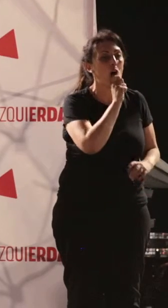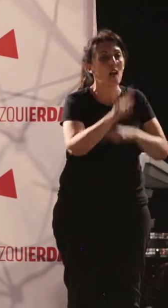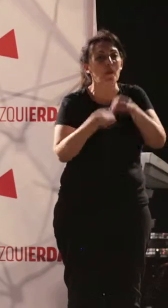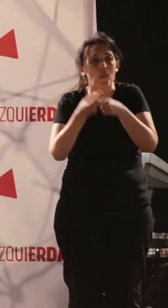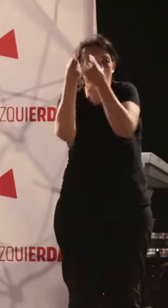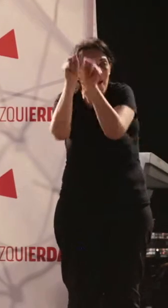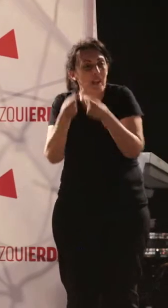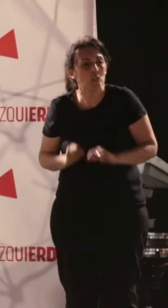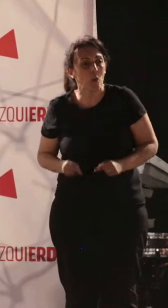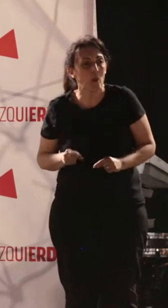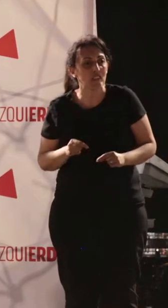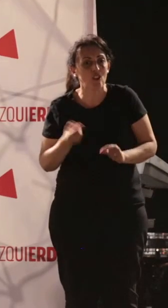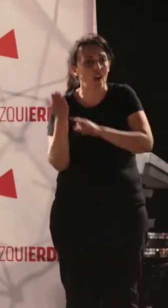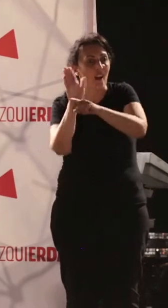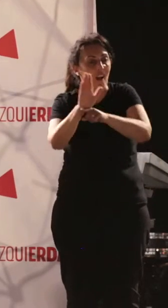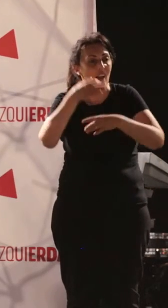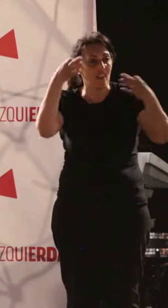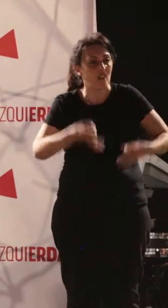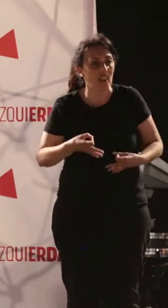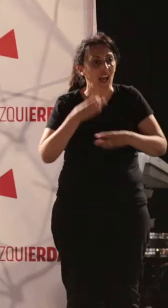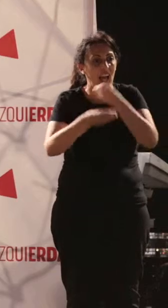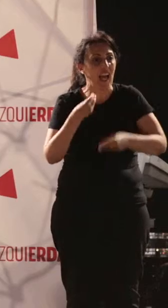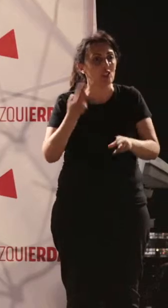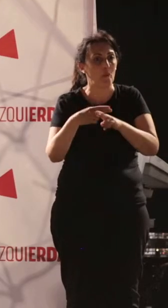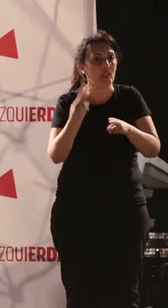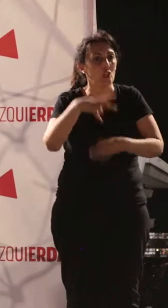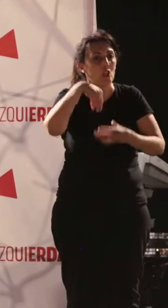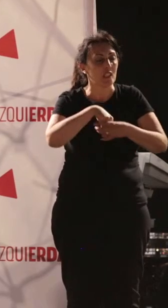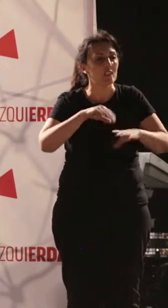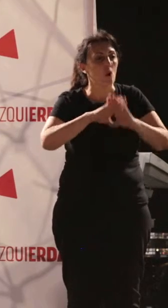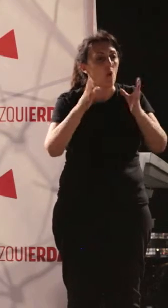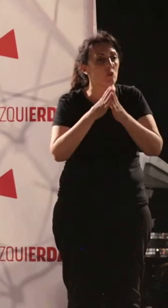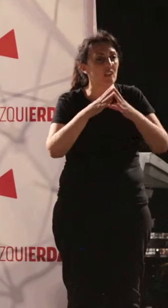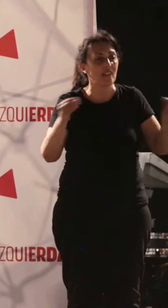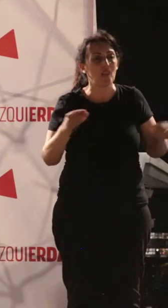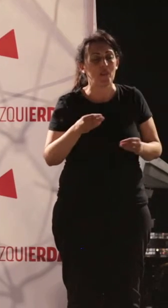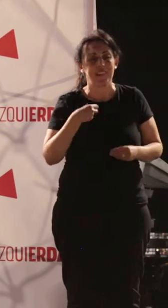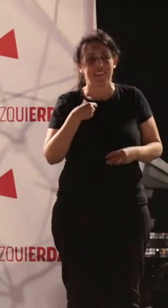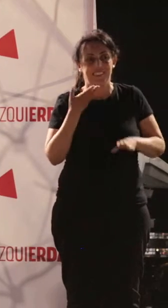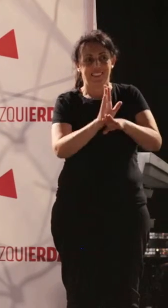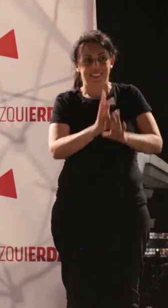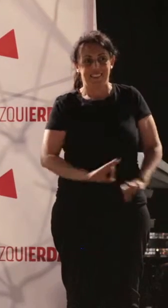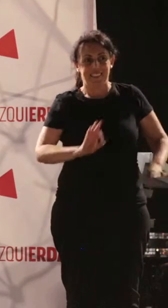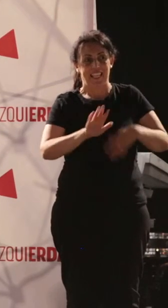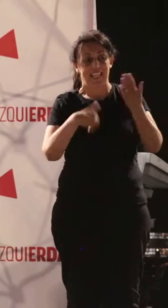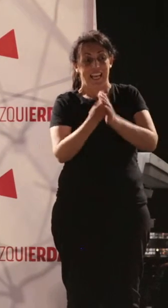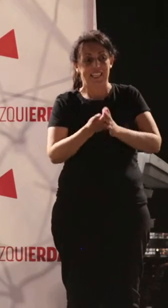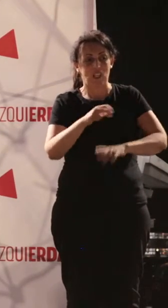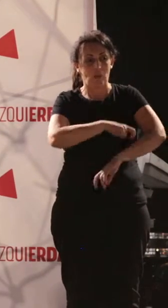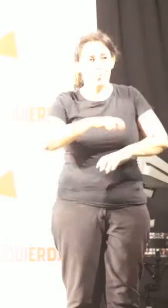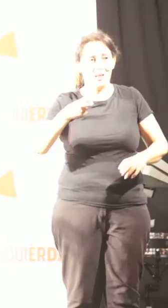un presupuesto que son los hechos políticos de la Junta de Andalucía hasta que no pasen las elecciones municipales.